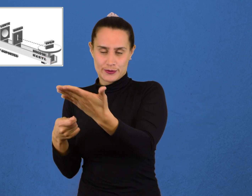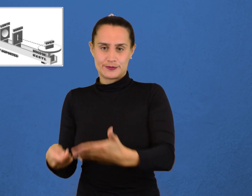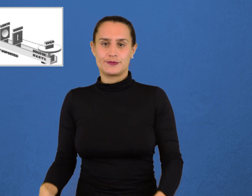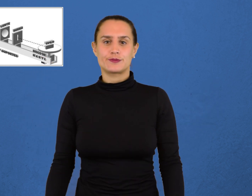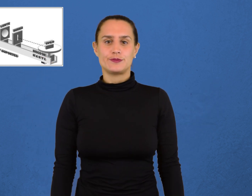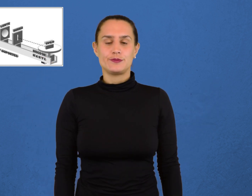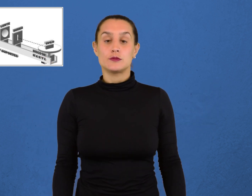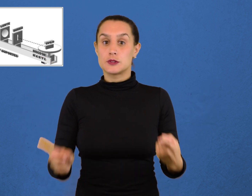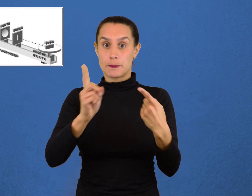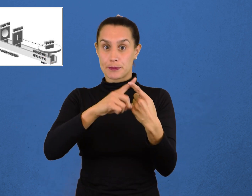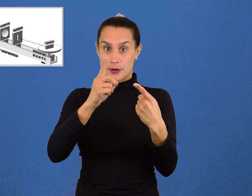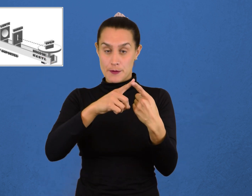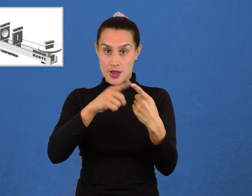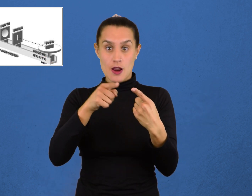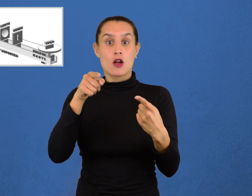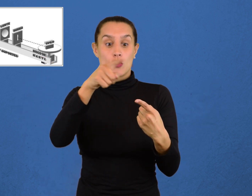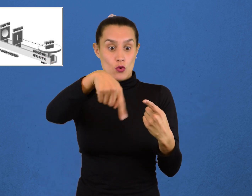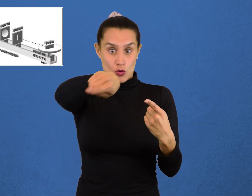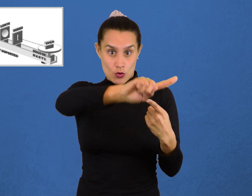Como primera tarea, construye este dispositivo.